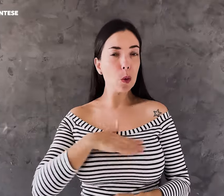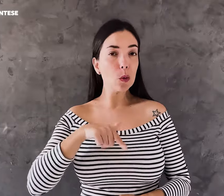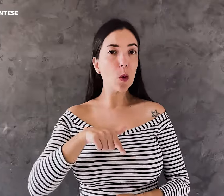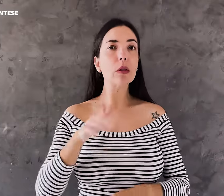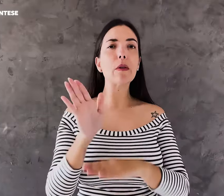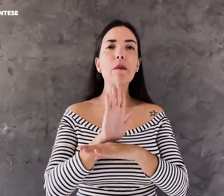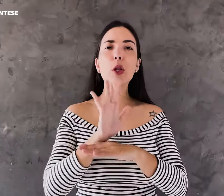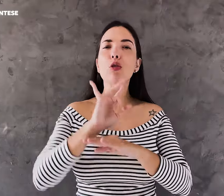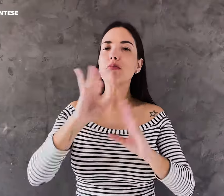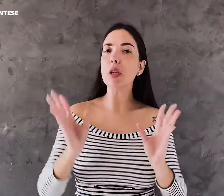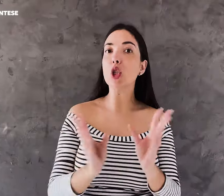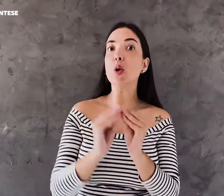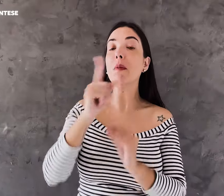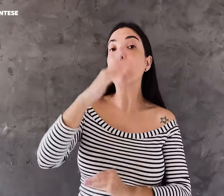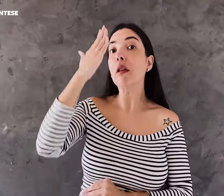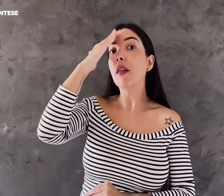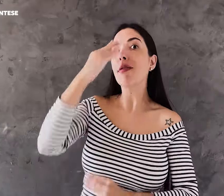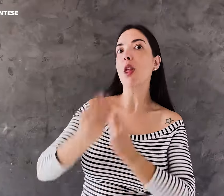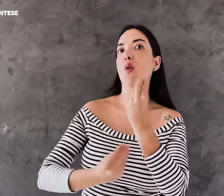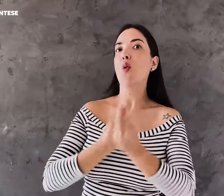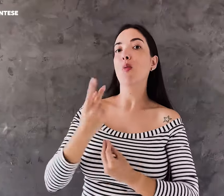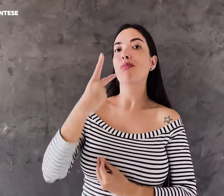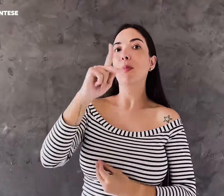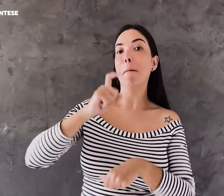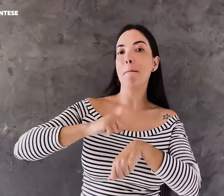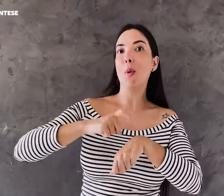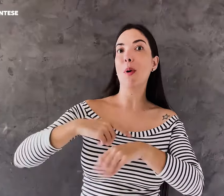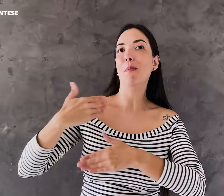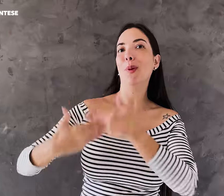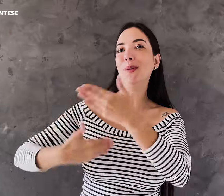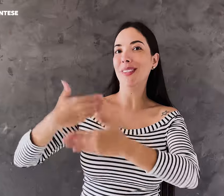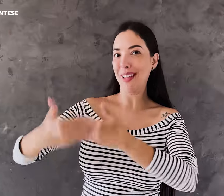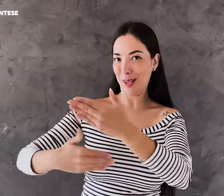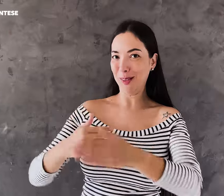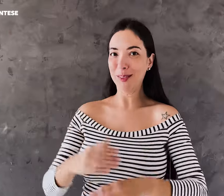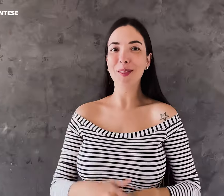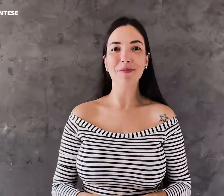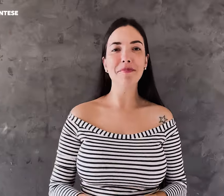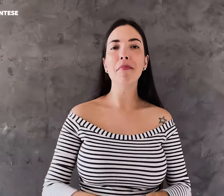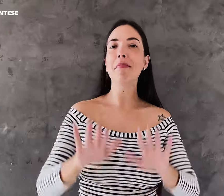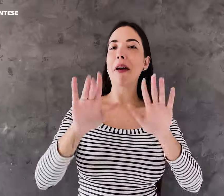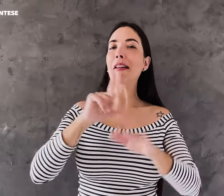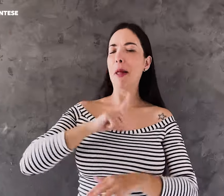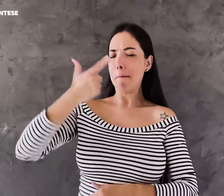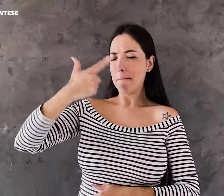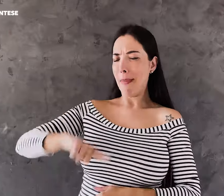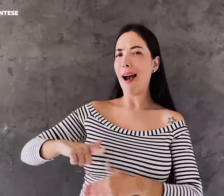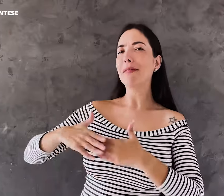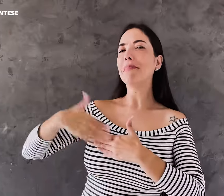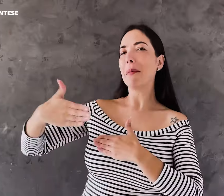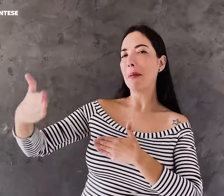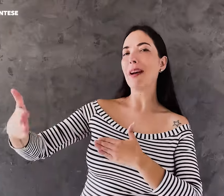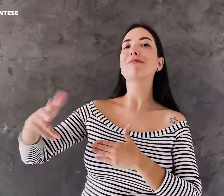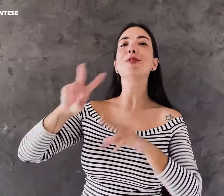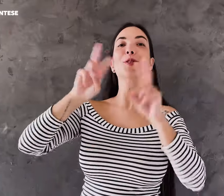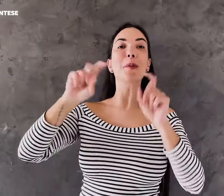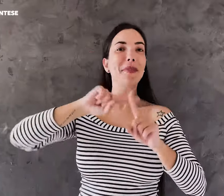que você tenha gostado desse vídeo, porque é algo que eu quero compartilhar contigo daqui em diante. Vão ter mais vídeos falando sobre